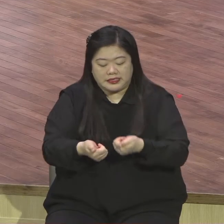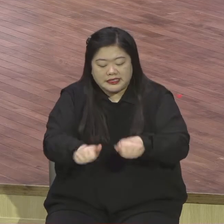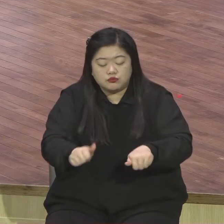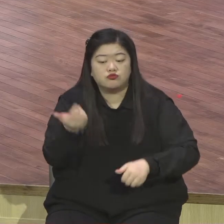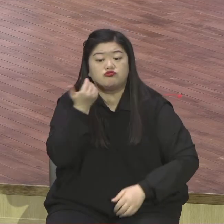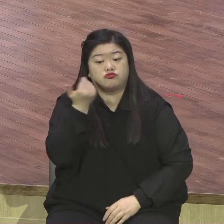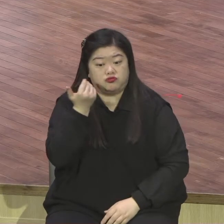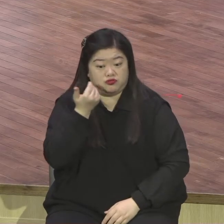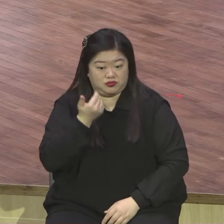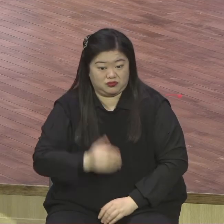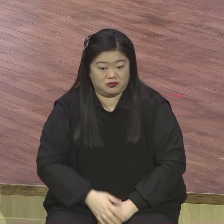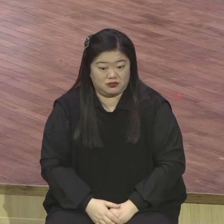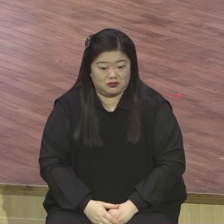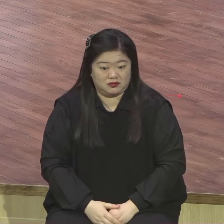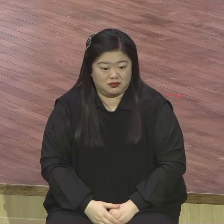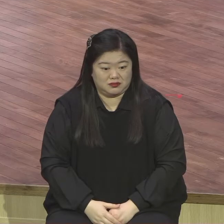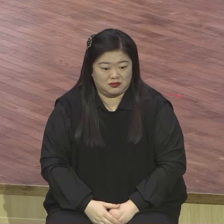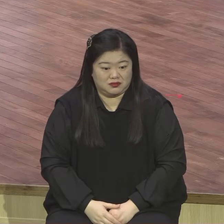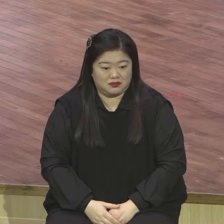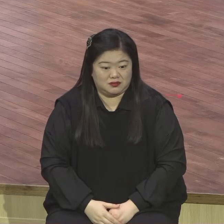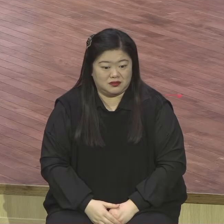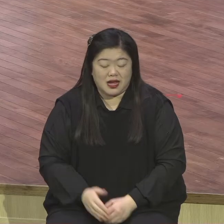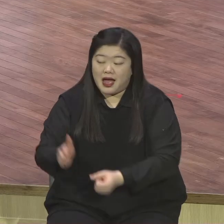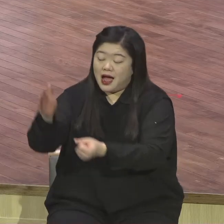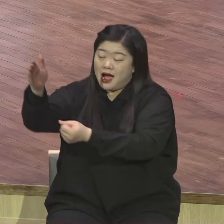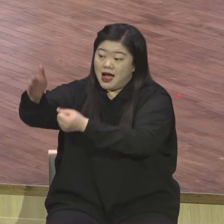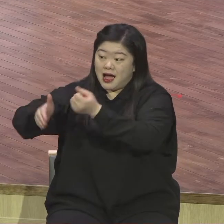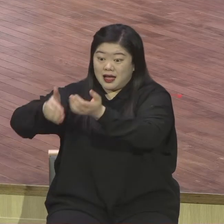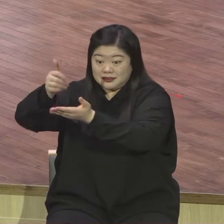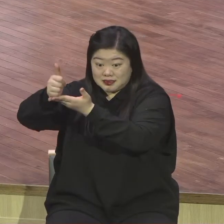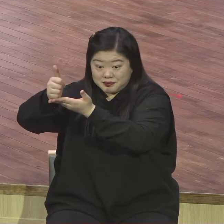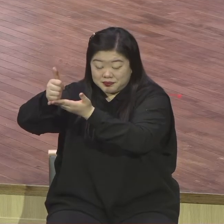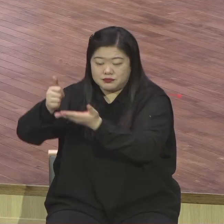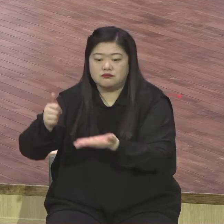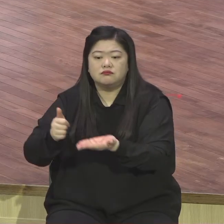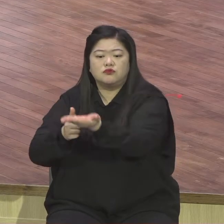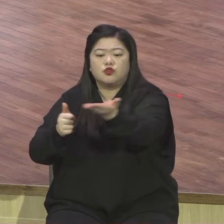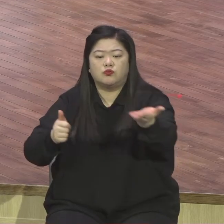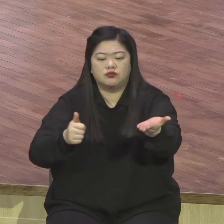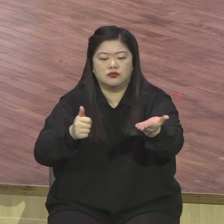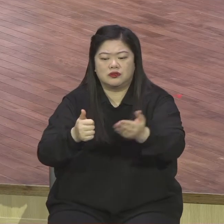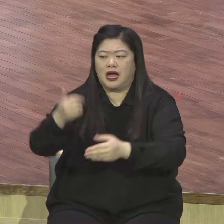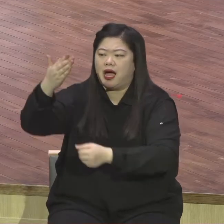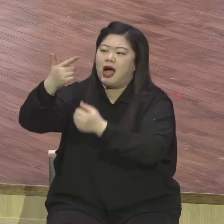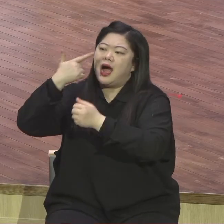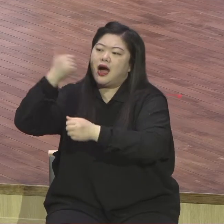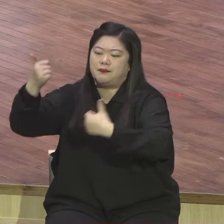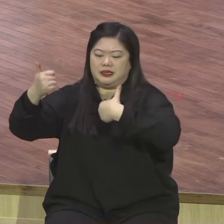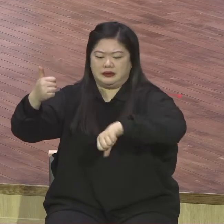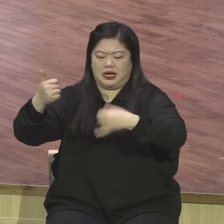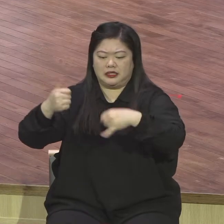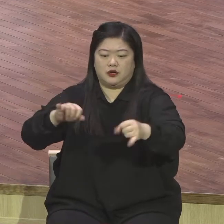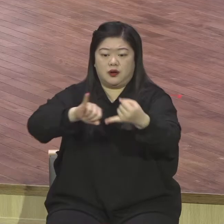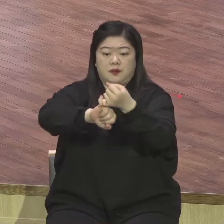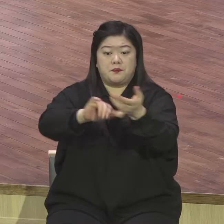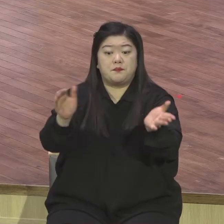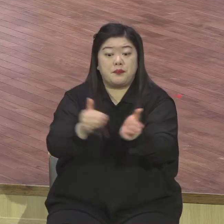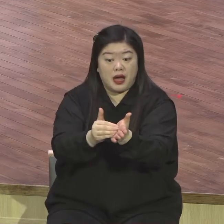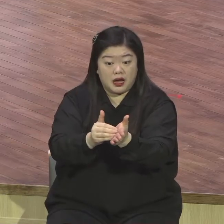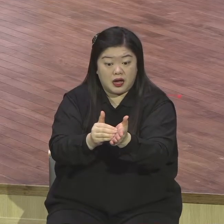하나님께서는 그리스도인이 결코 두려움을 당하지 않는다고 약속한 일이 없어요 두려움을 당할 수 있어요